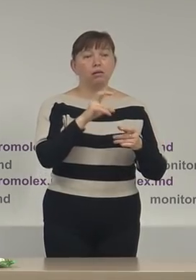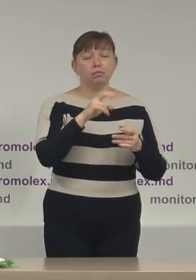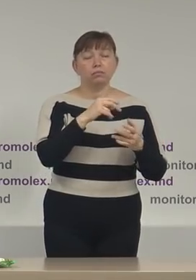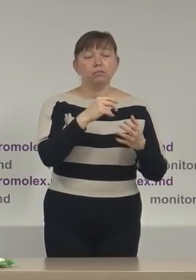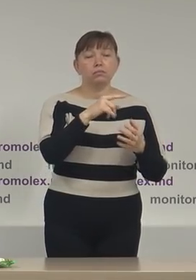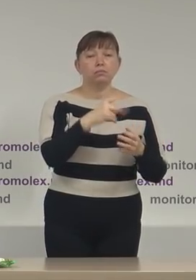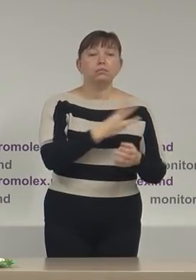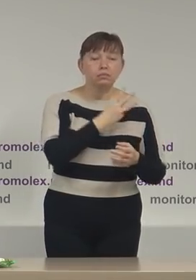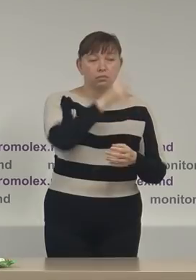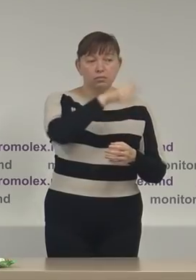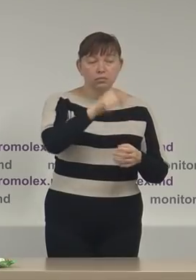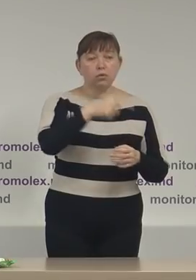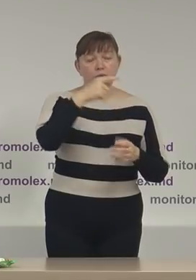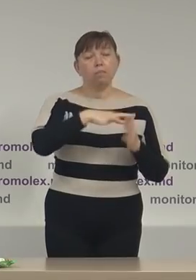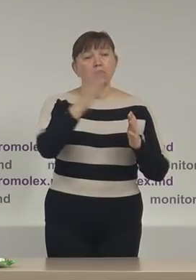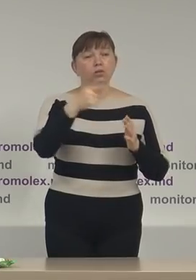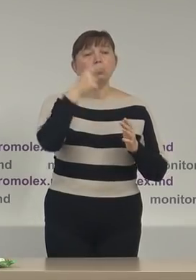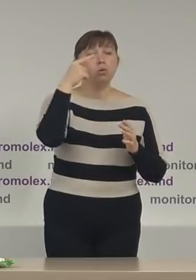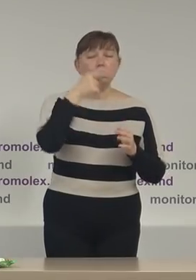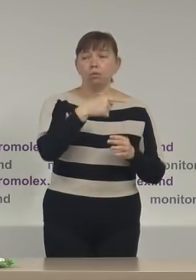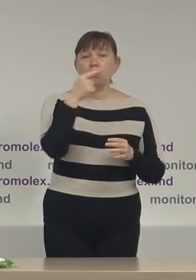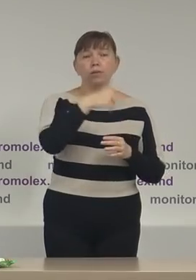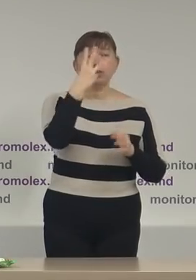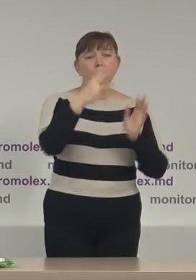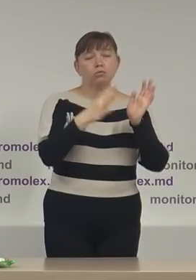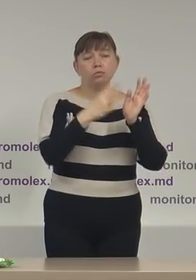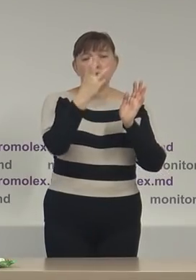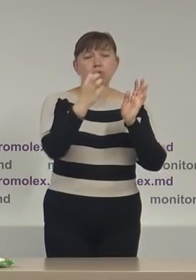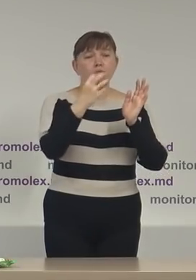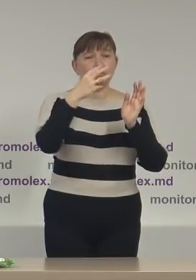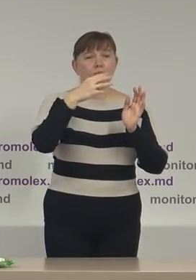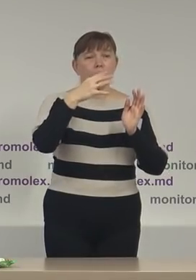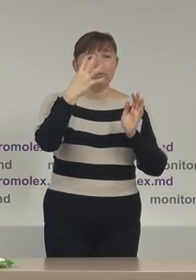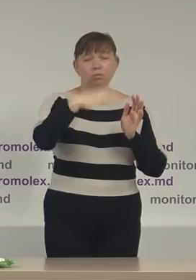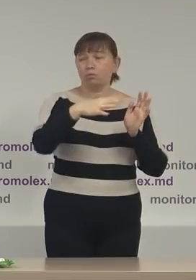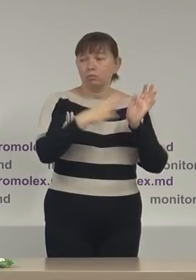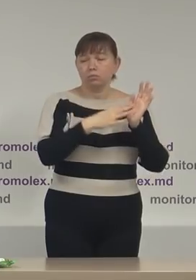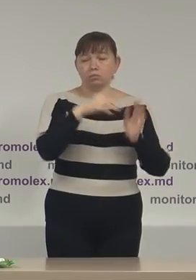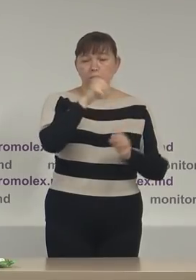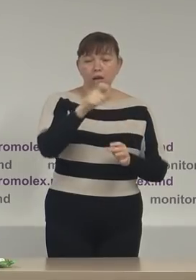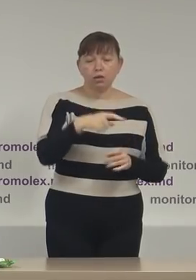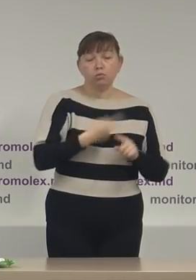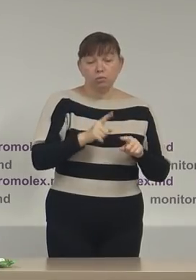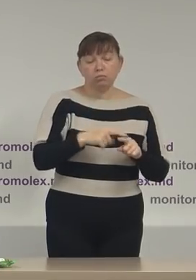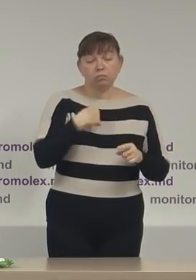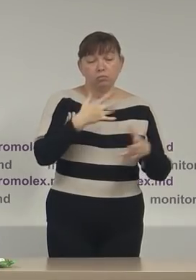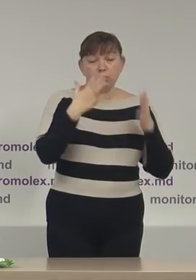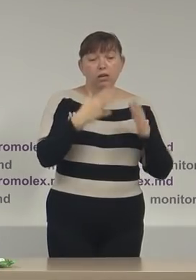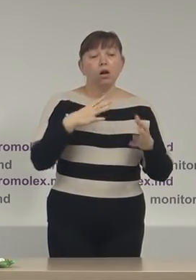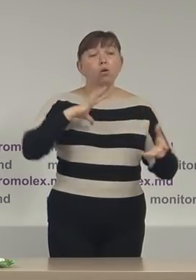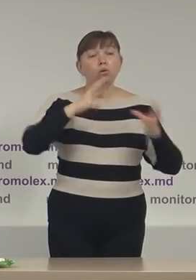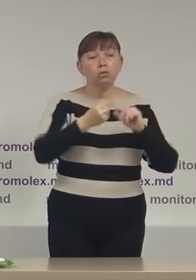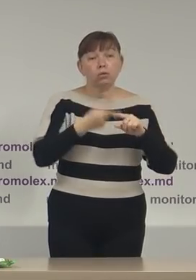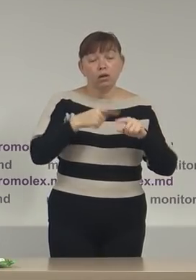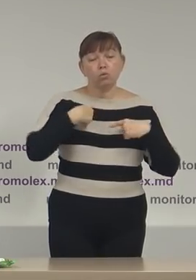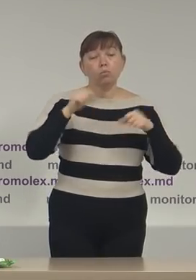peste 39.000 de alegători să solicite votarea la locul aflării Cert este și concluziile pe care